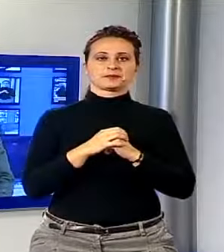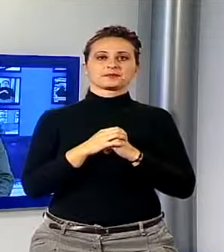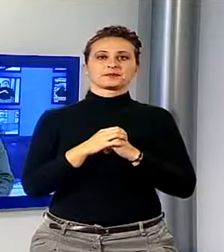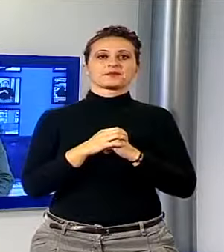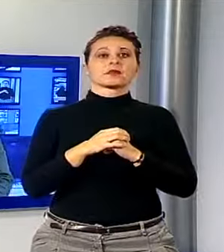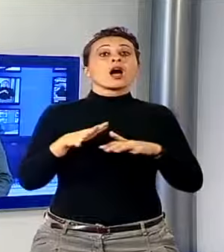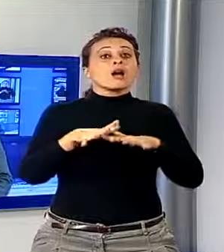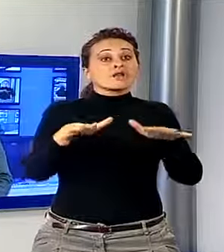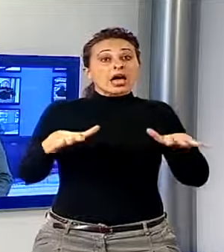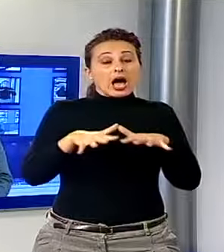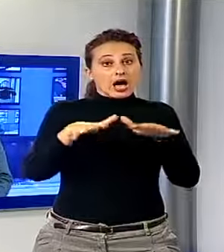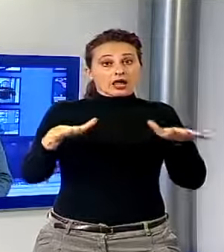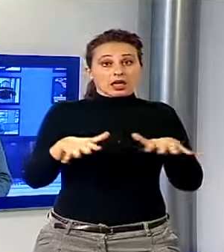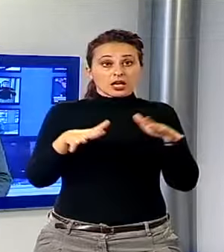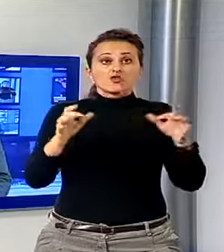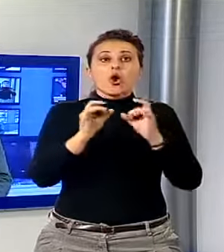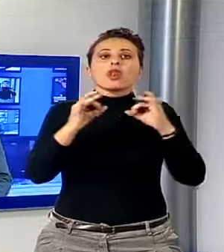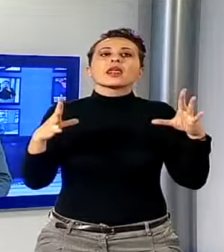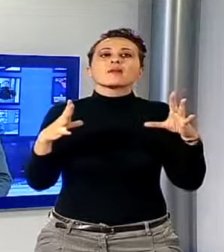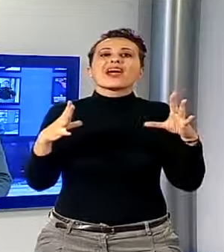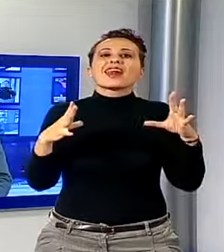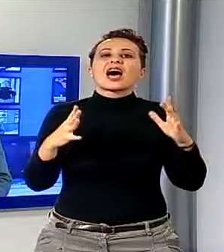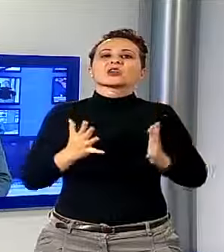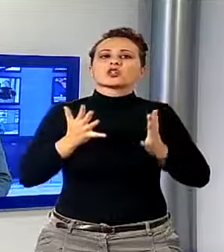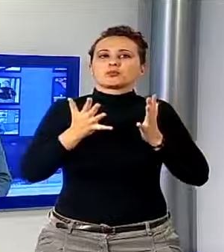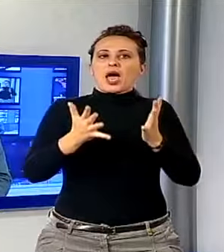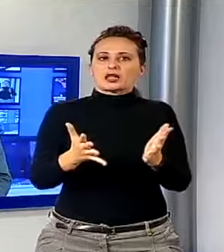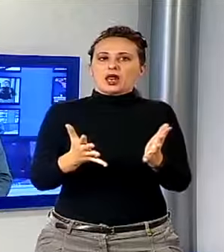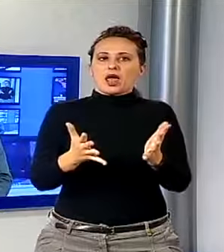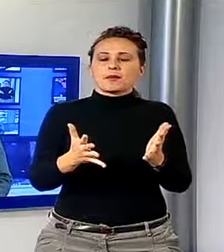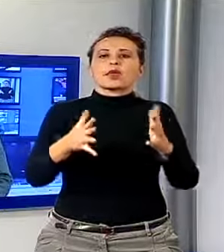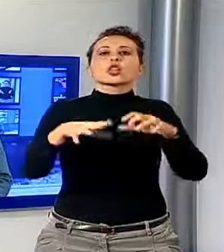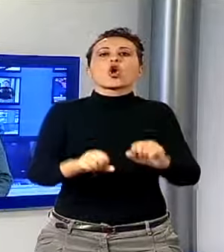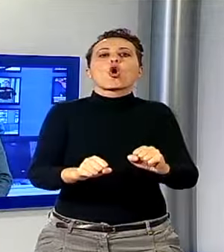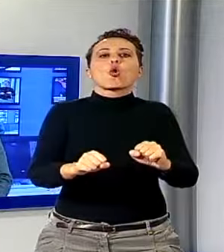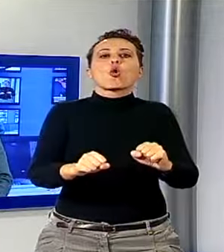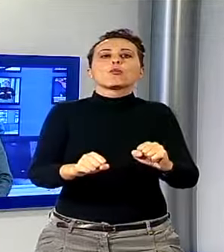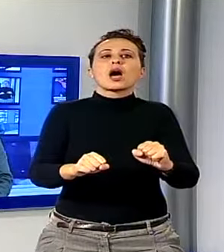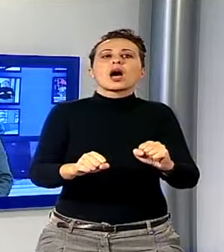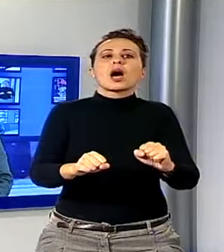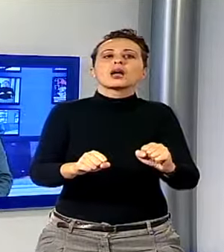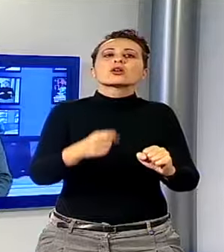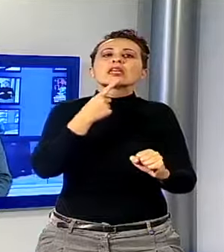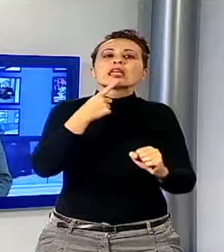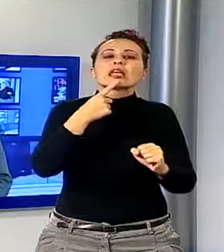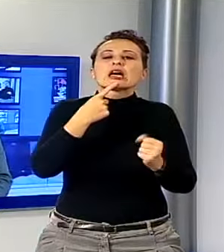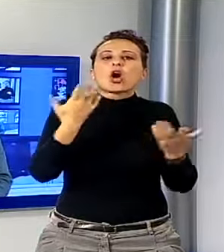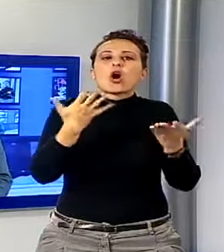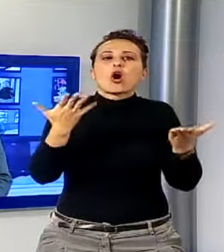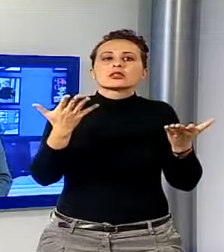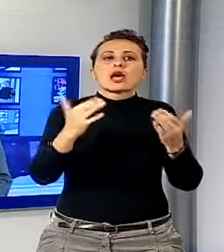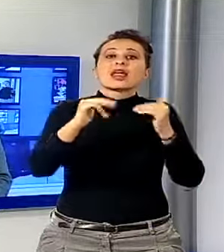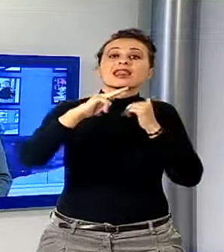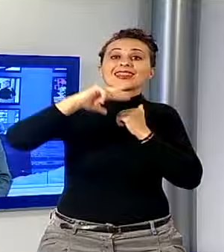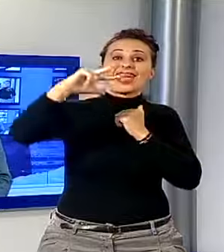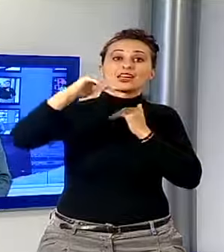A Via Reggio è stato liberato spontaneamente dagli occupanti il terzo piano del Collegio Colombo, che da